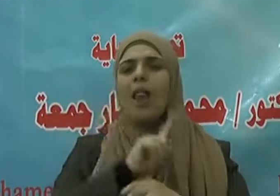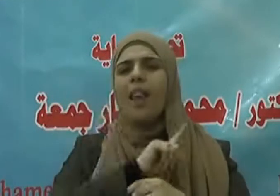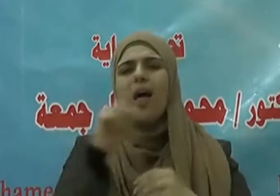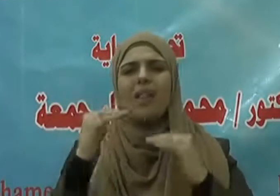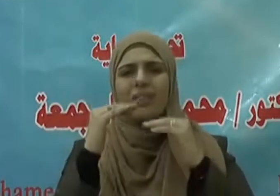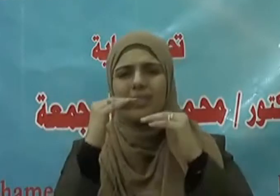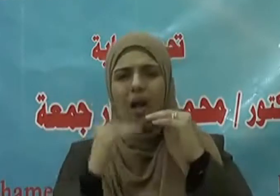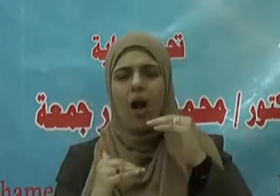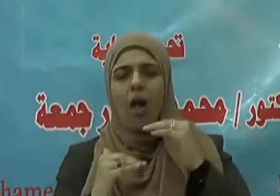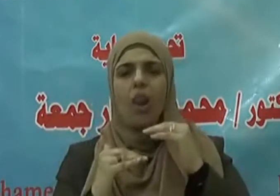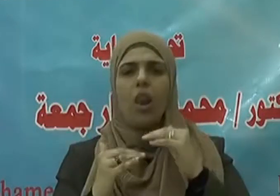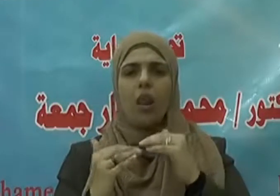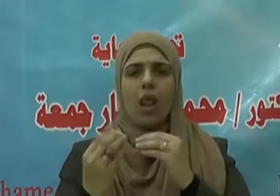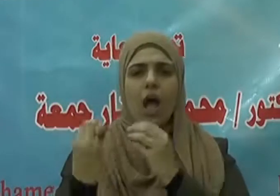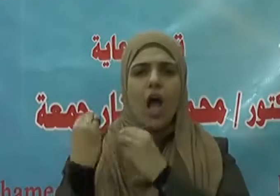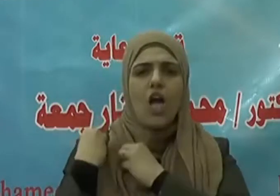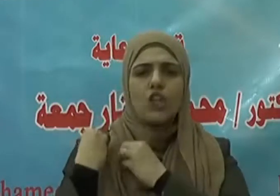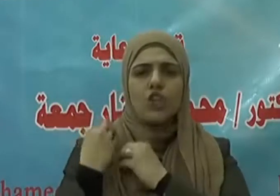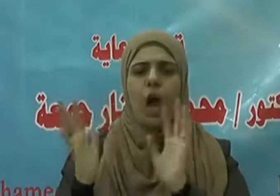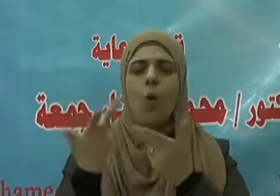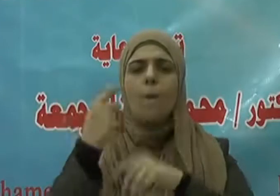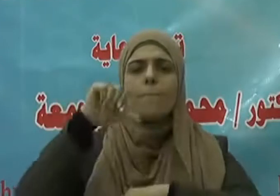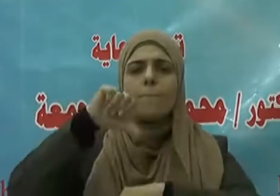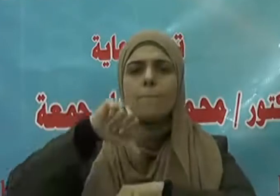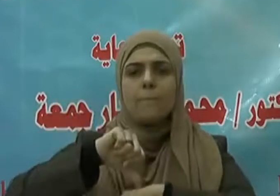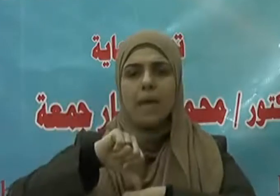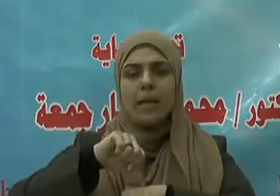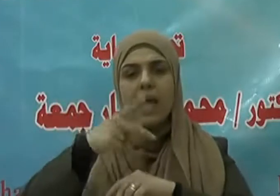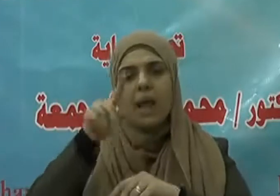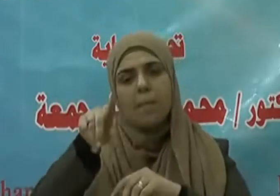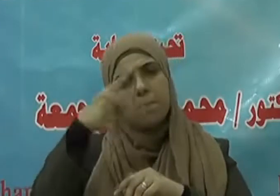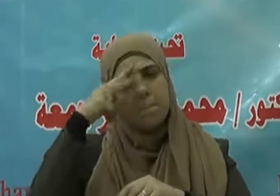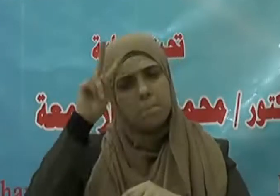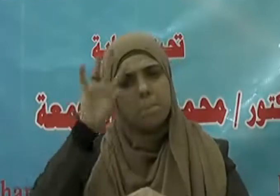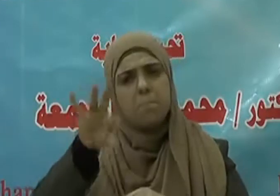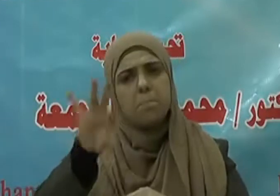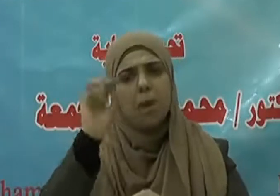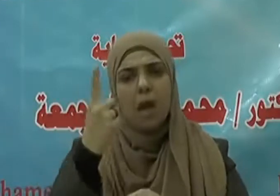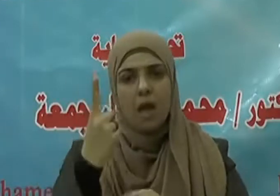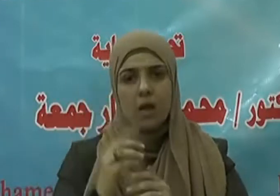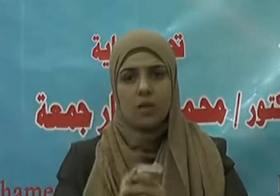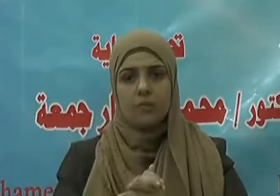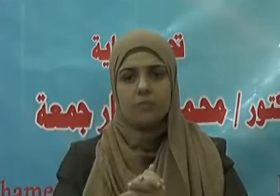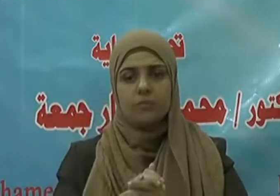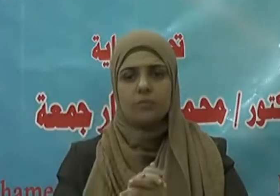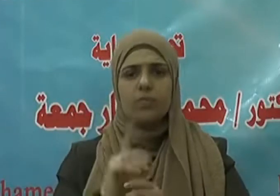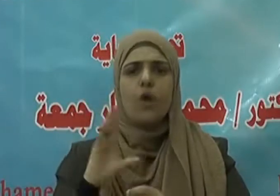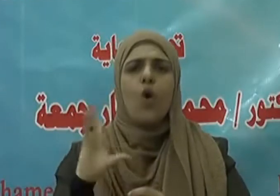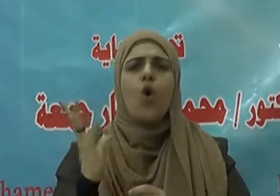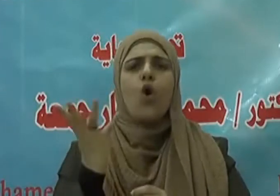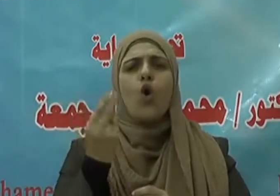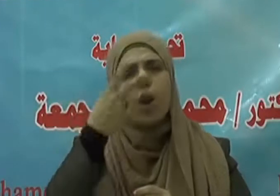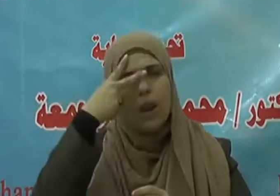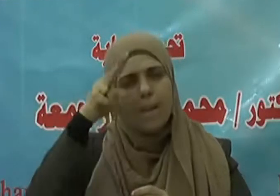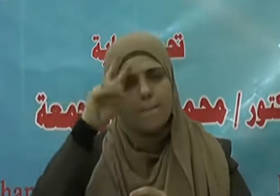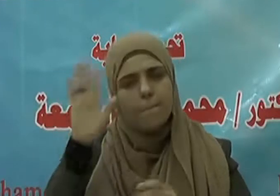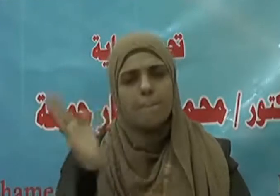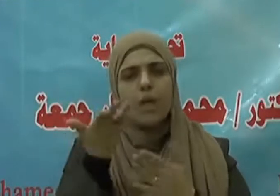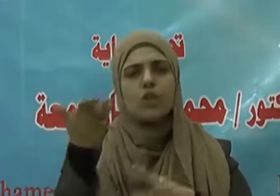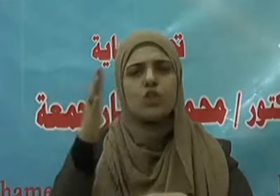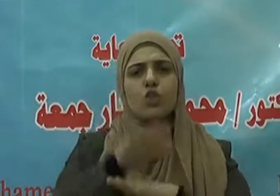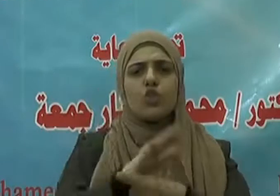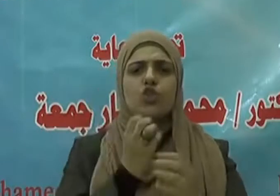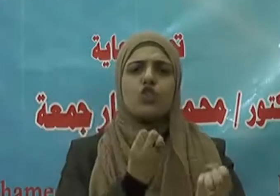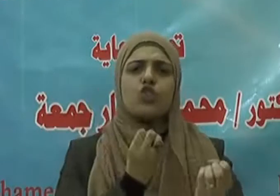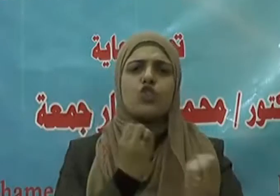مكرما تفوح منه رائحة المسك يقول صلى الله عليه وسلم والذي